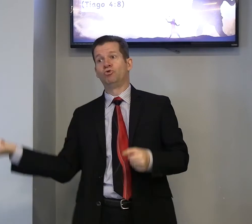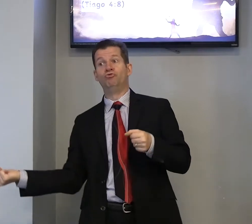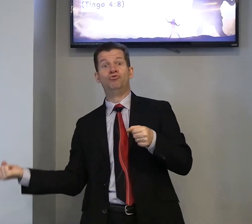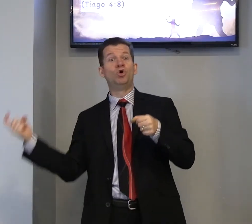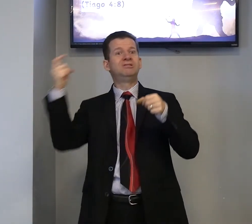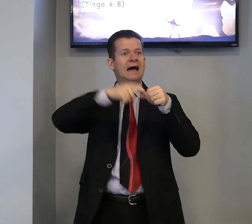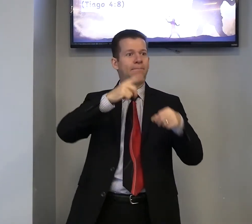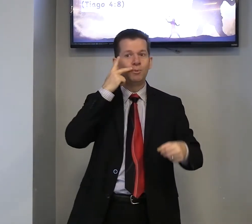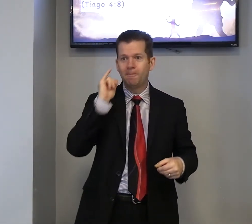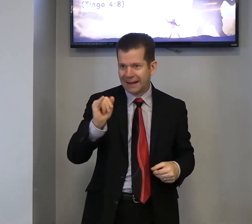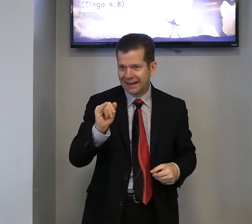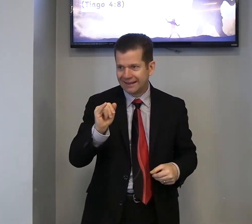voltar para o meu pai,